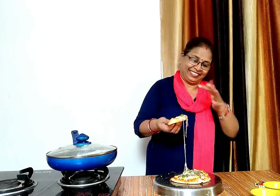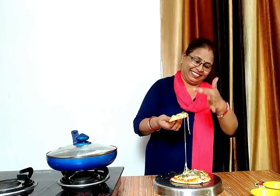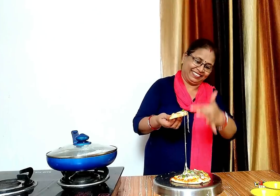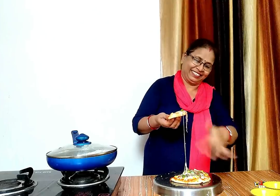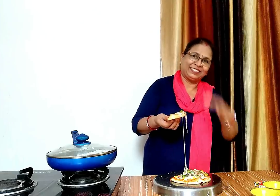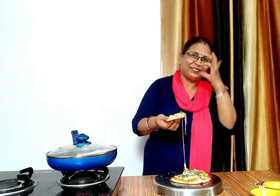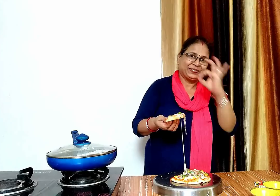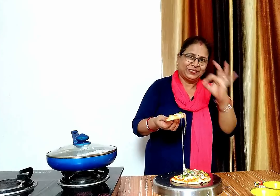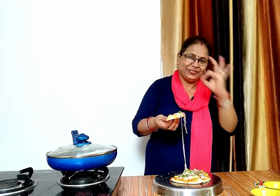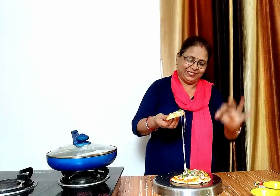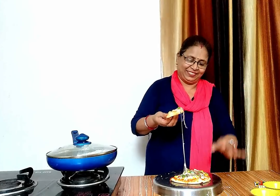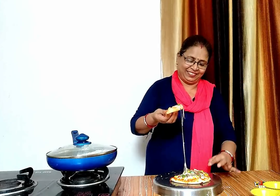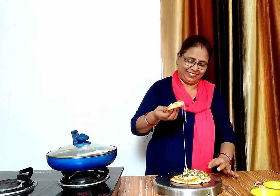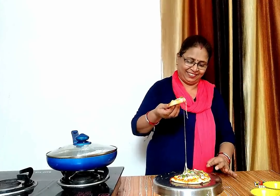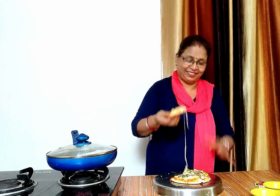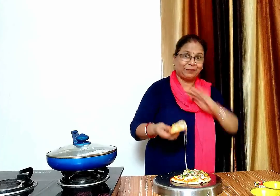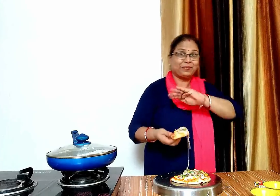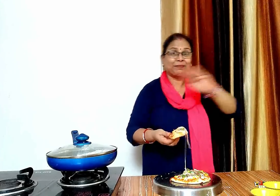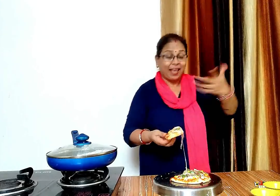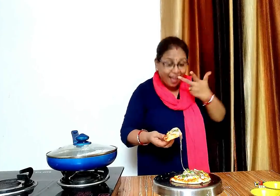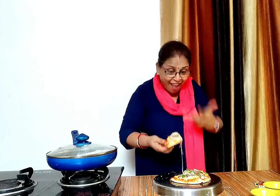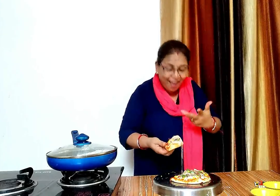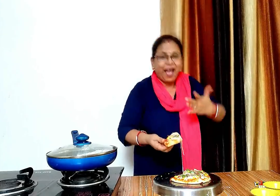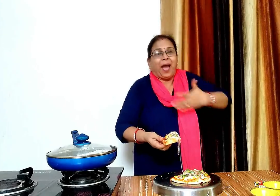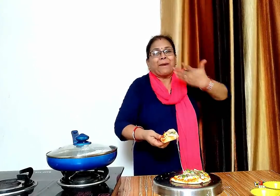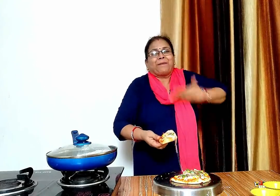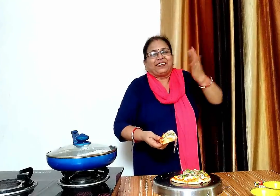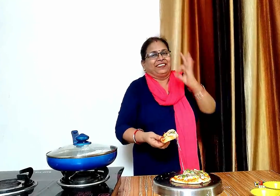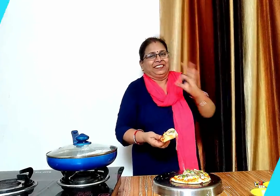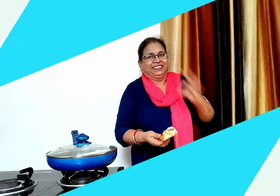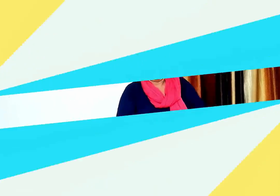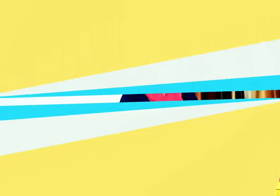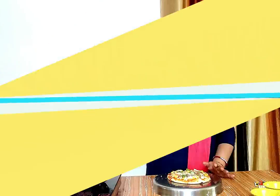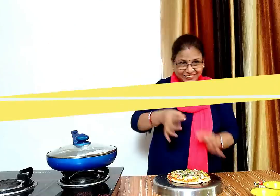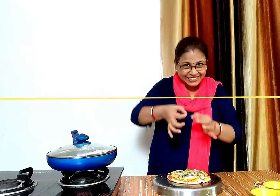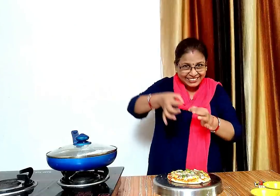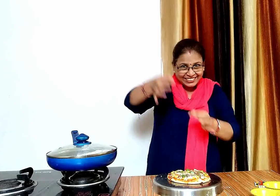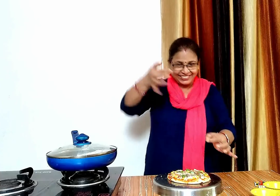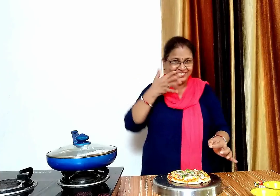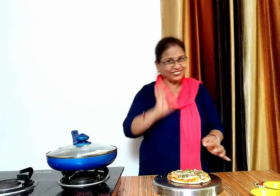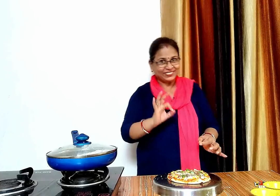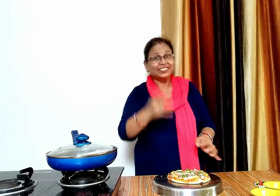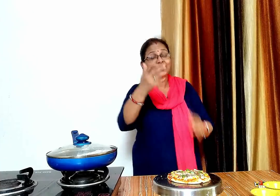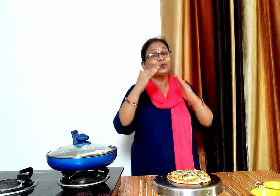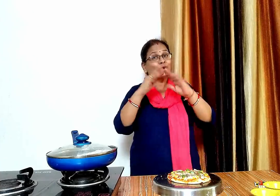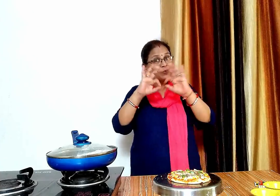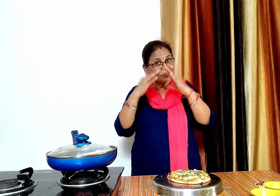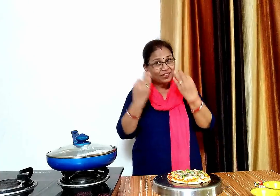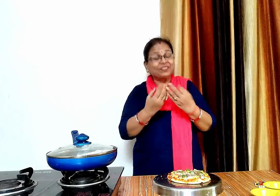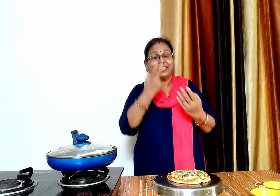देखिए कितना चीजी बना है बच्चों को ये बहुती पसंद आएगा पीजा बनकर तयार है आप इसे अपनी फैमिली में